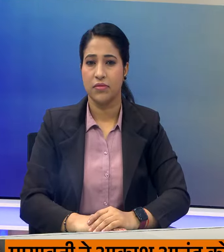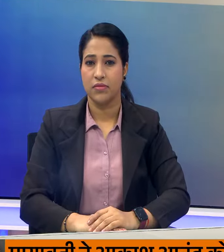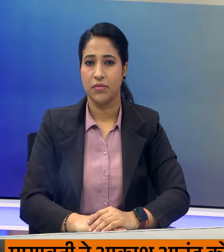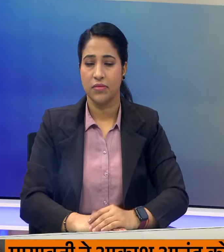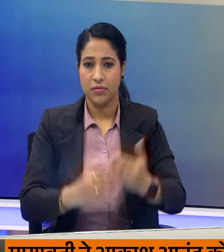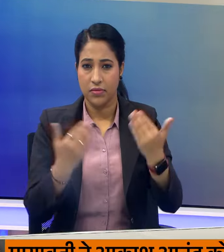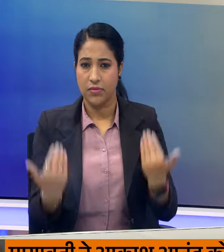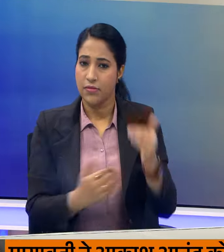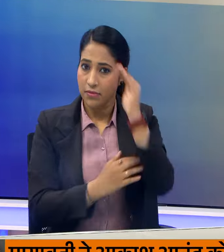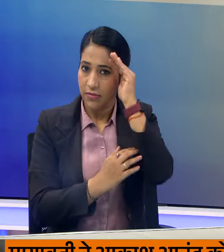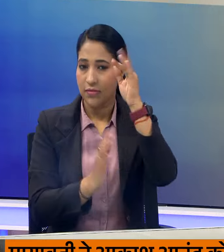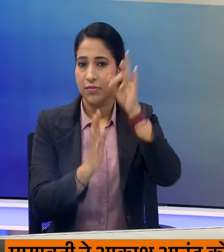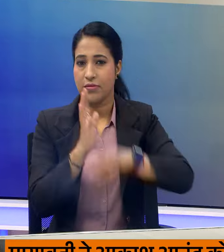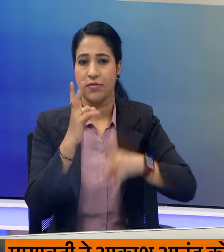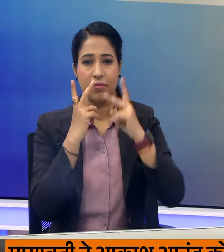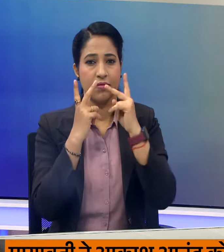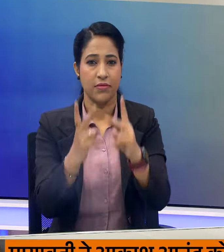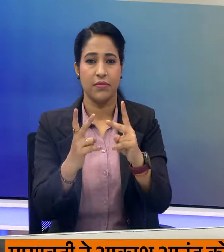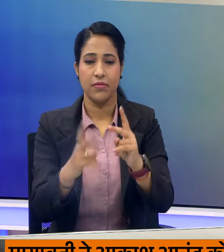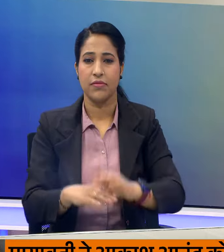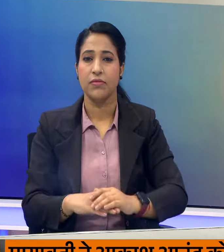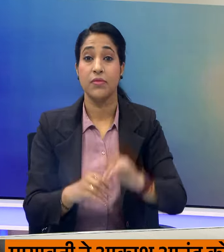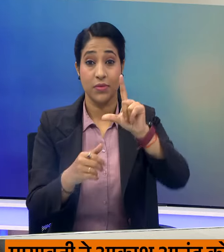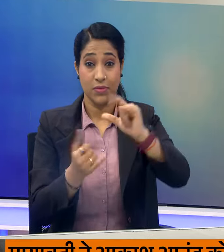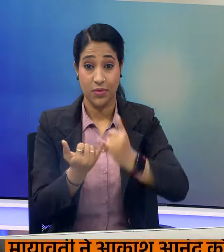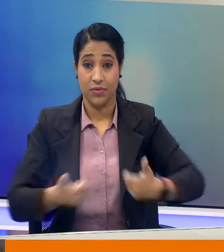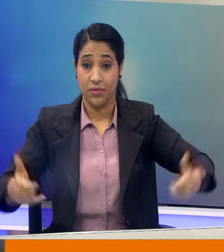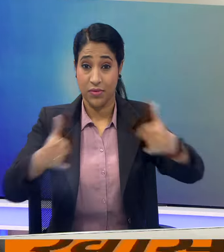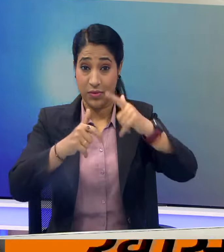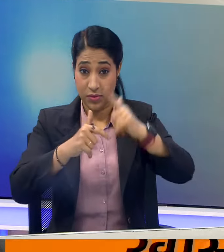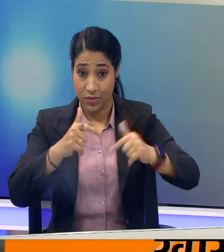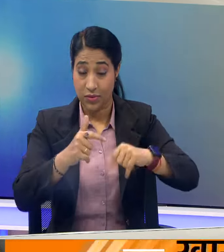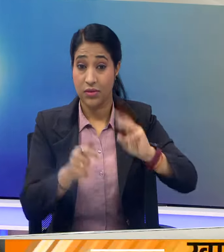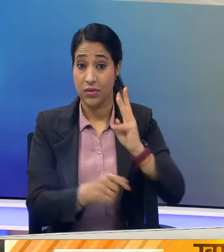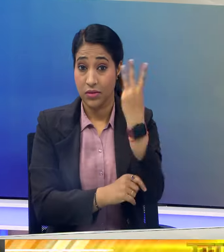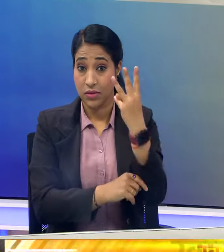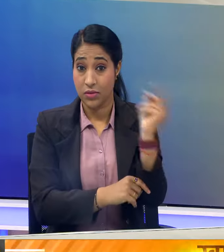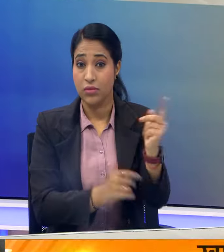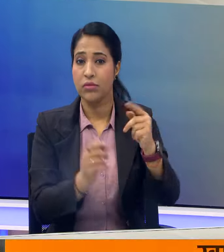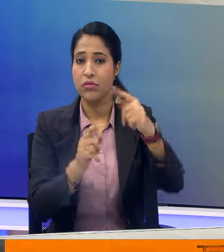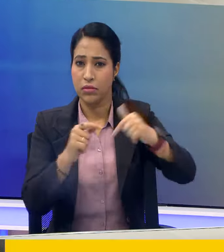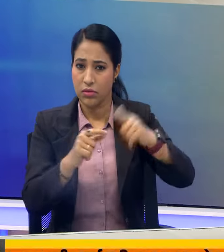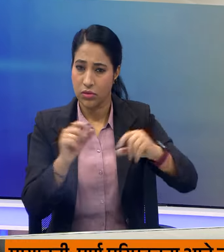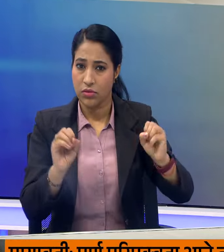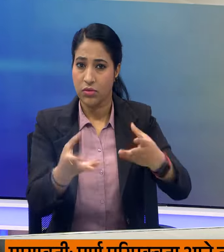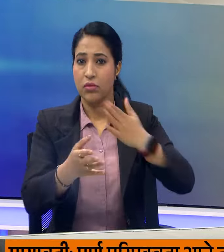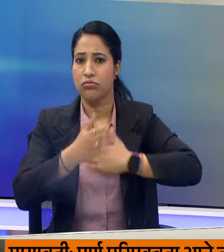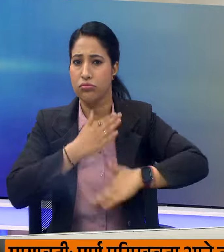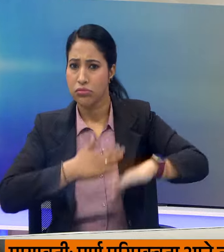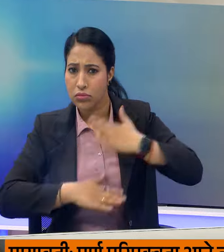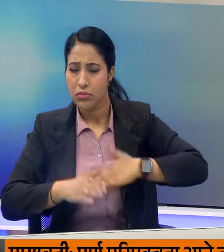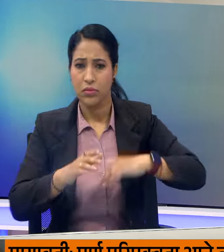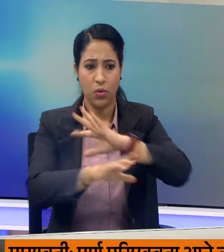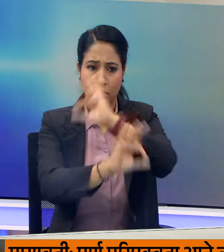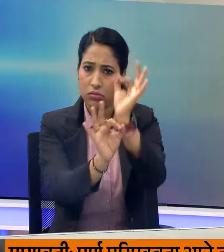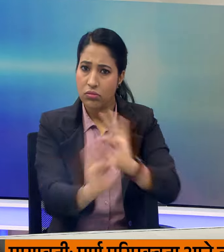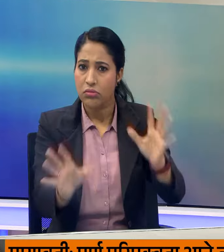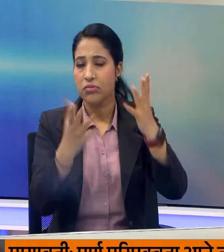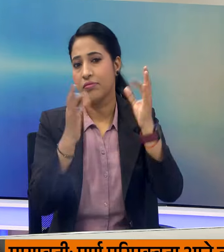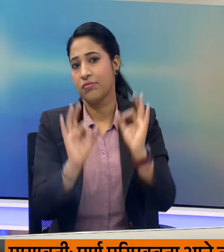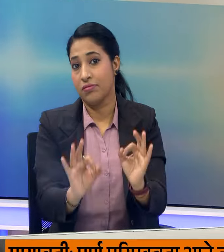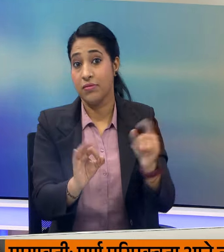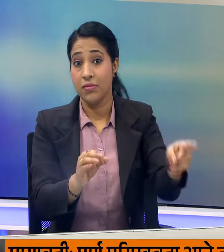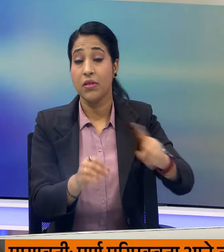और आई अब खबरे देखते हैं विस्तार से लोग सभा चुराव के तीसरे चरण के लिए हुआ मतदान शांतिपूर्ण तरीके से संपन हुआ